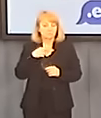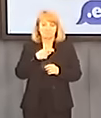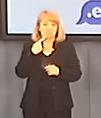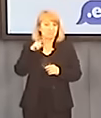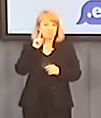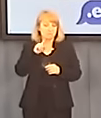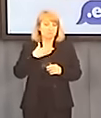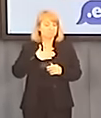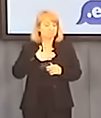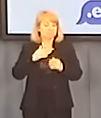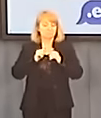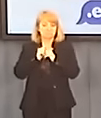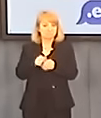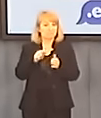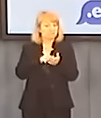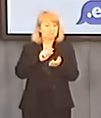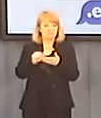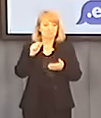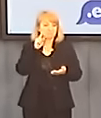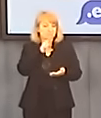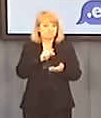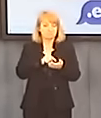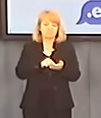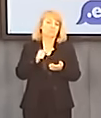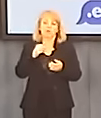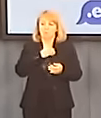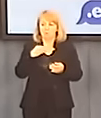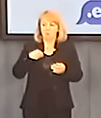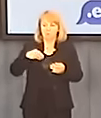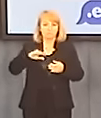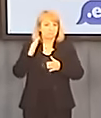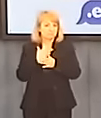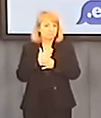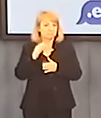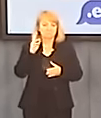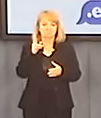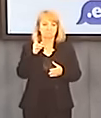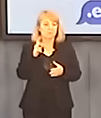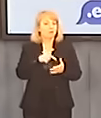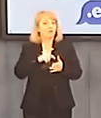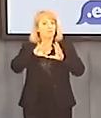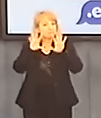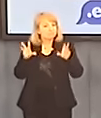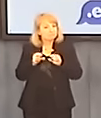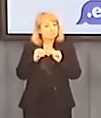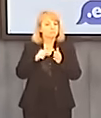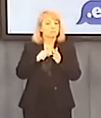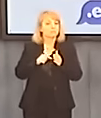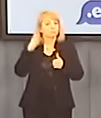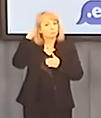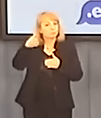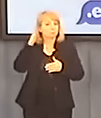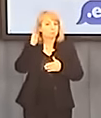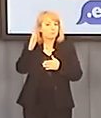awangardą polskich przedsiębiorców i takim człowiekiem, z którego wszyscy, mam nadzieję, kiedyś w przyszłości